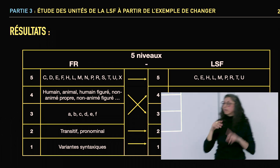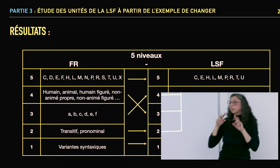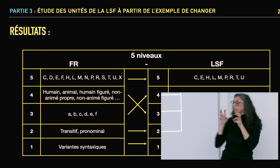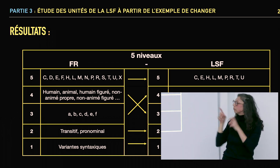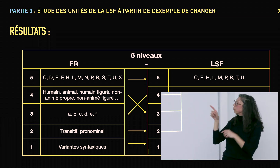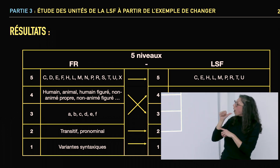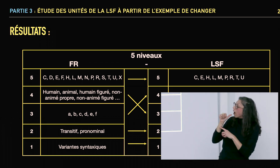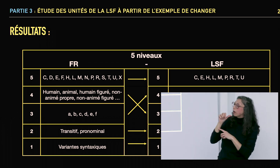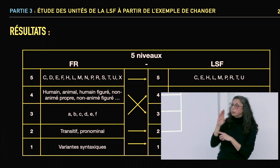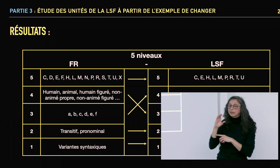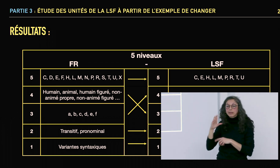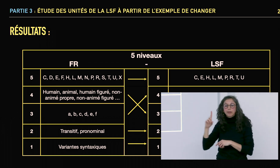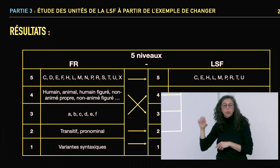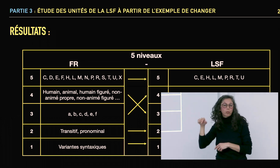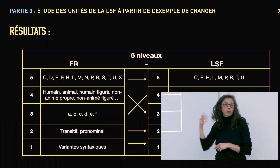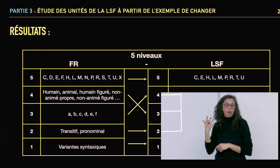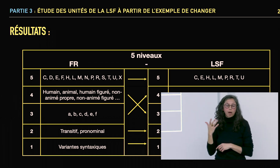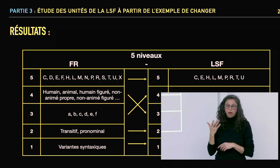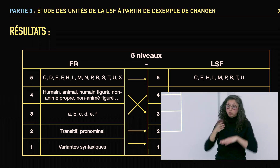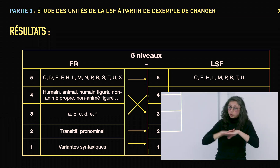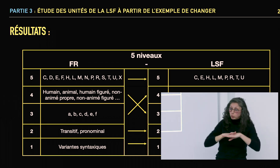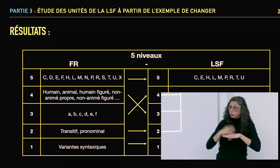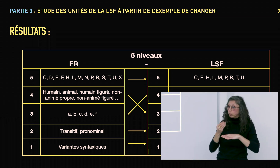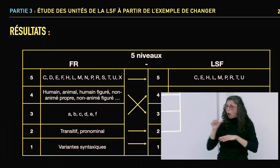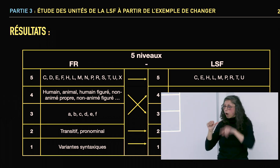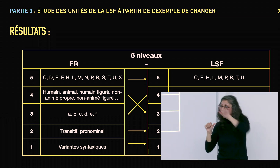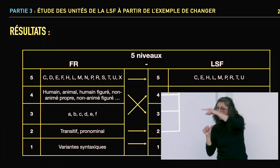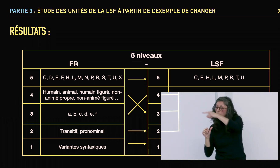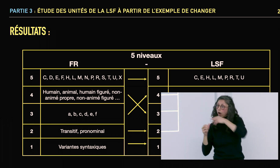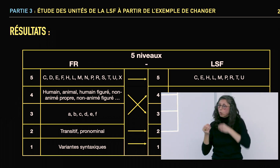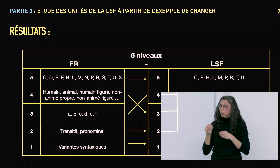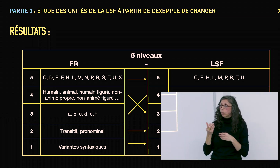3, en français, il y a A, B, C, D, E, F